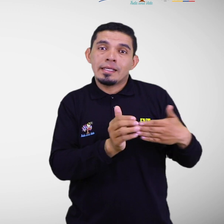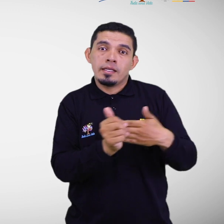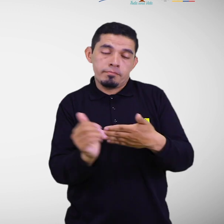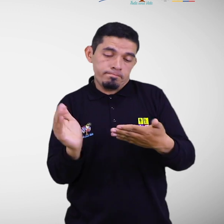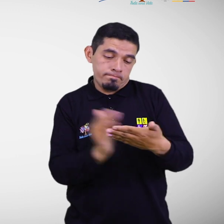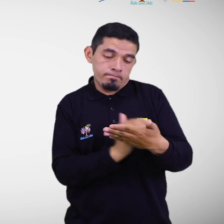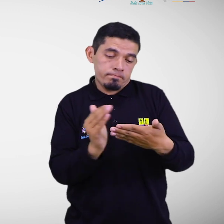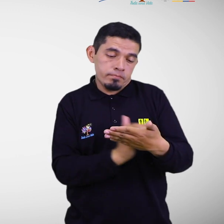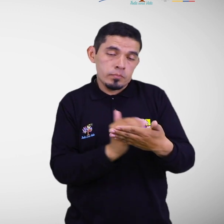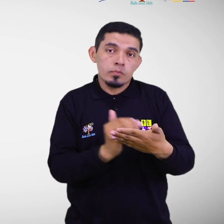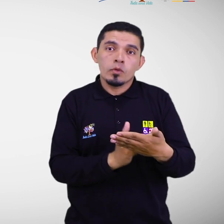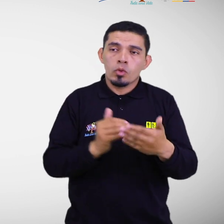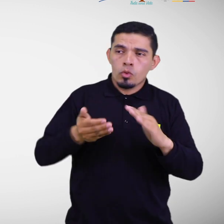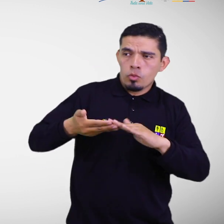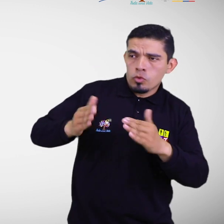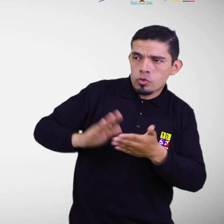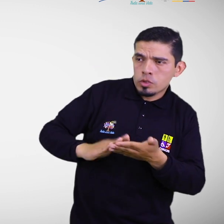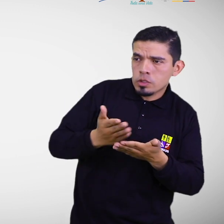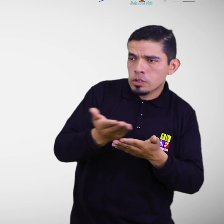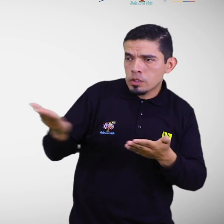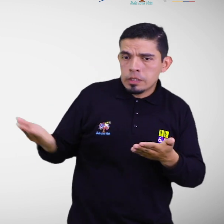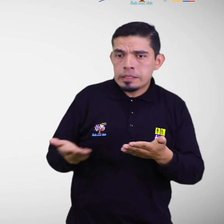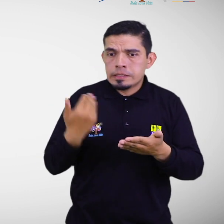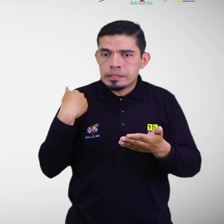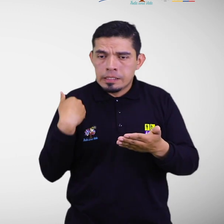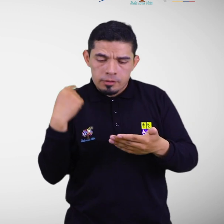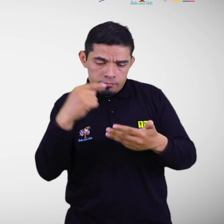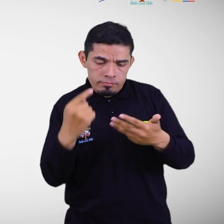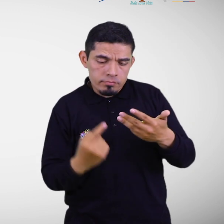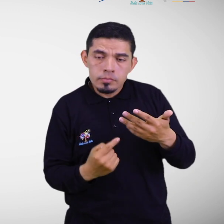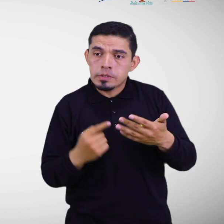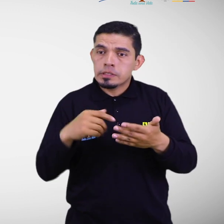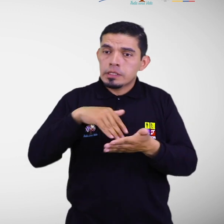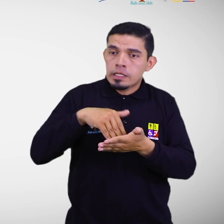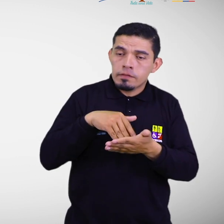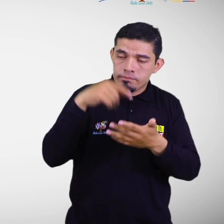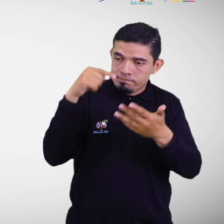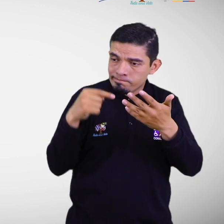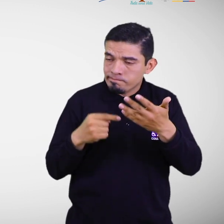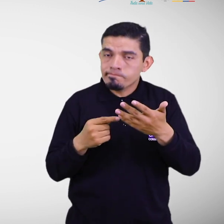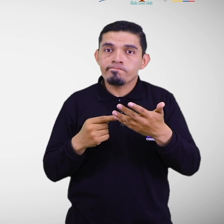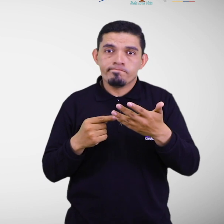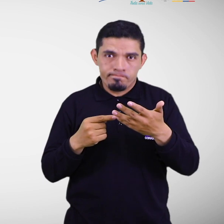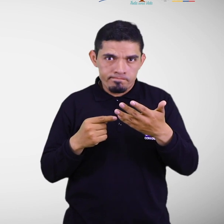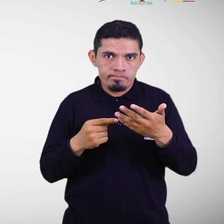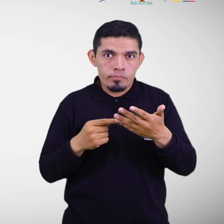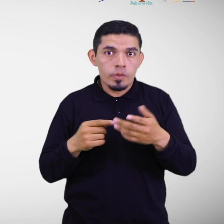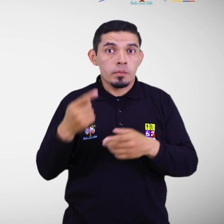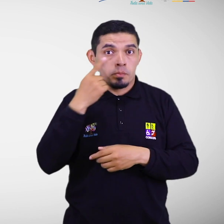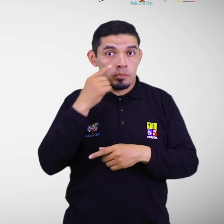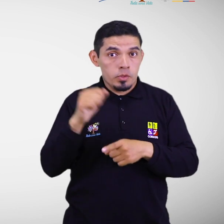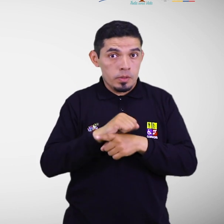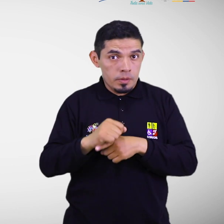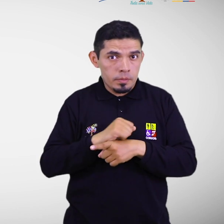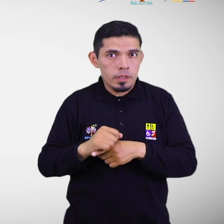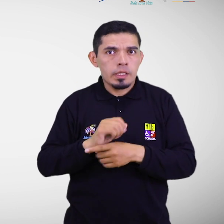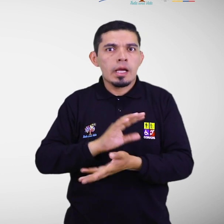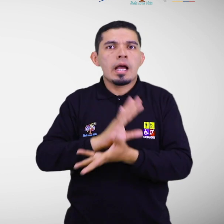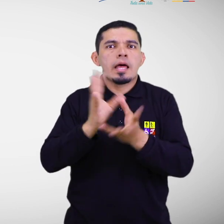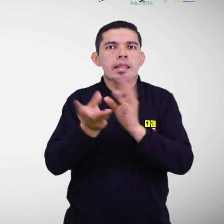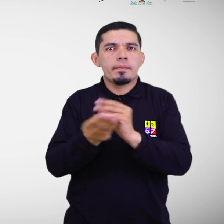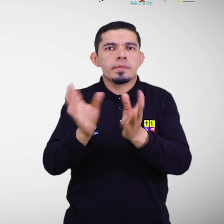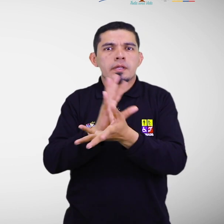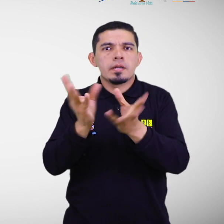comunidad, sus recursos y vulnerabilidades. Además, los ejercicios deben ser adaptados a las personas con